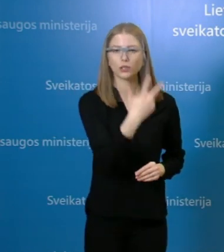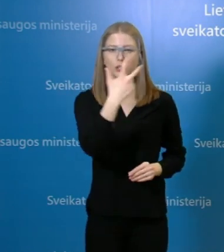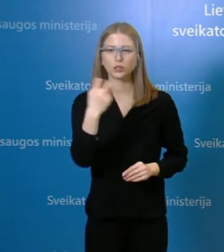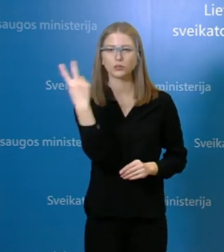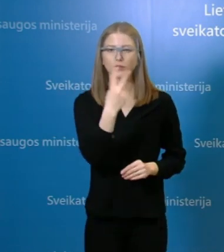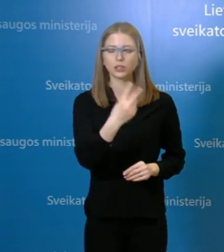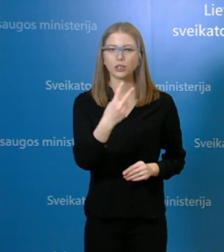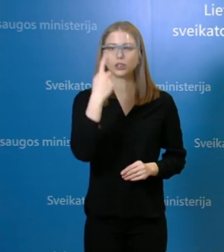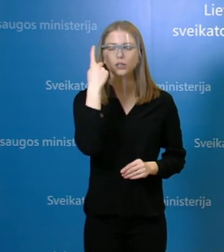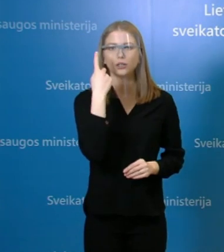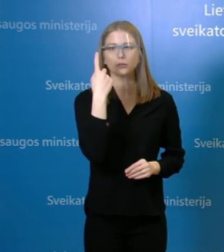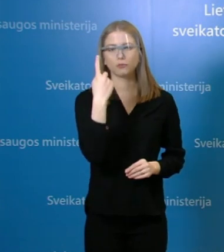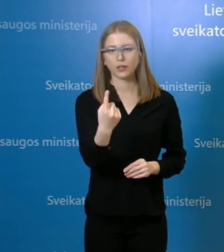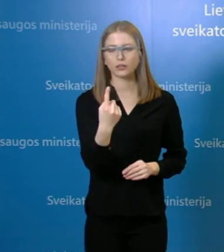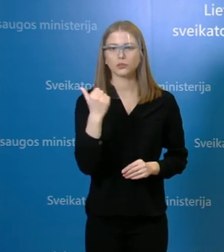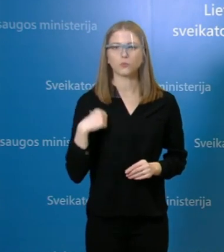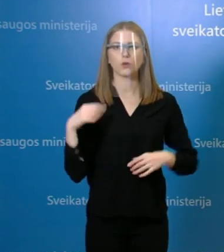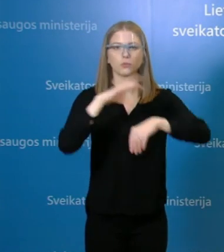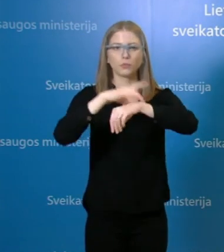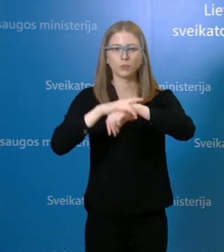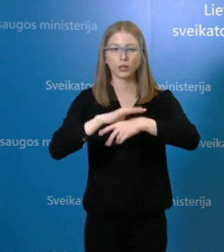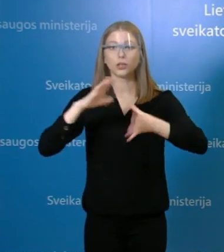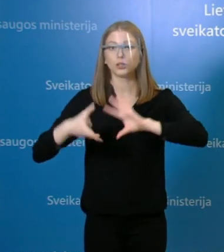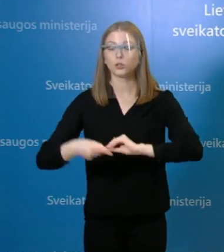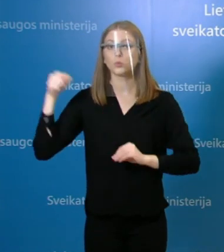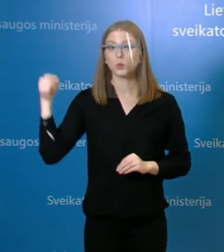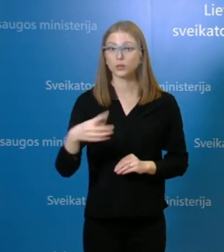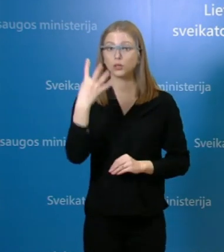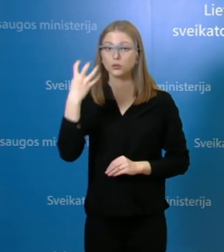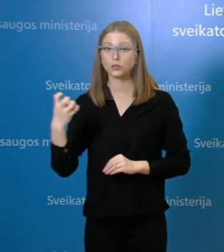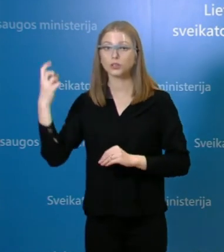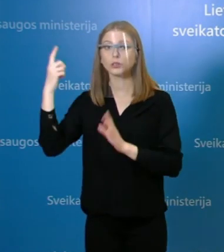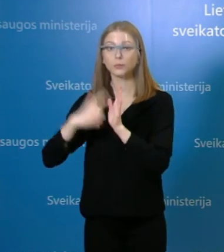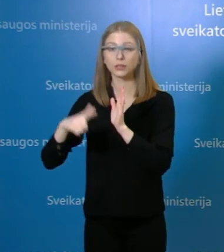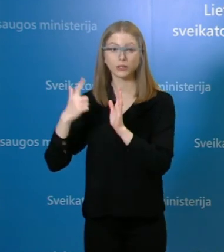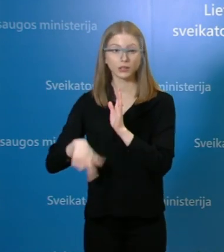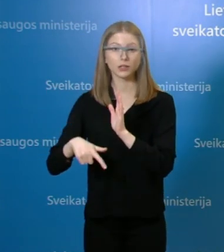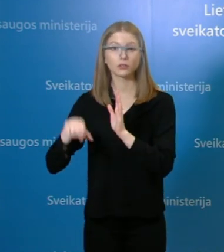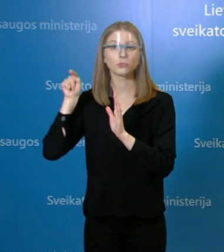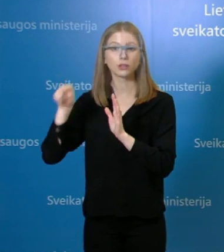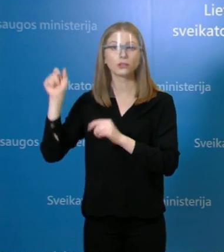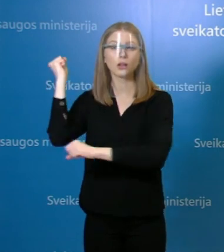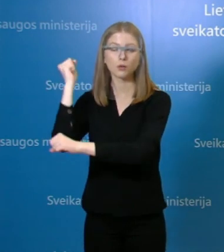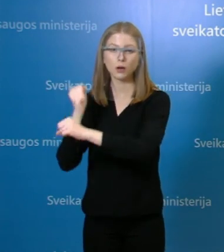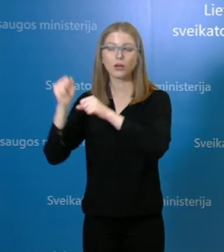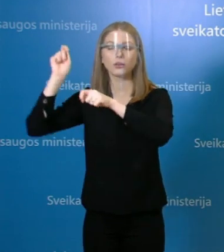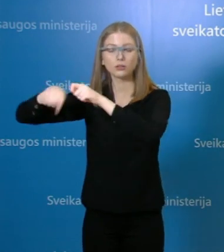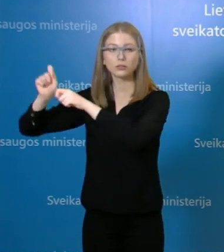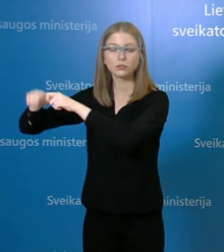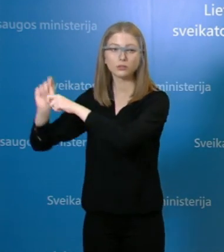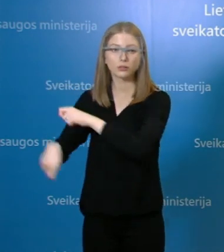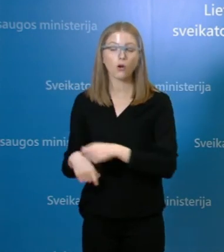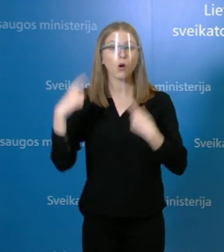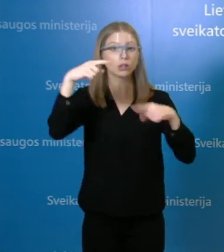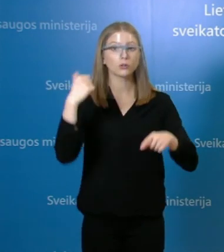Iš viso įsteigos pateiktame sąrašė yra 1407 darbuotojai. 75 darbuotojams tyrimas nebuvo atliktas dėl